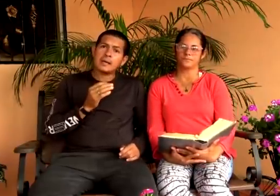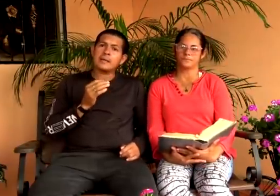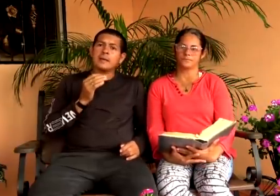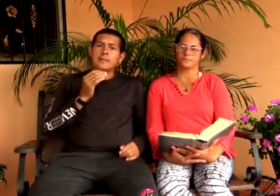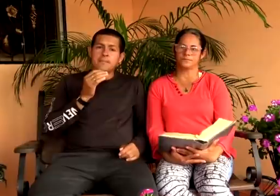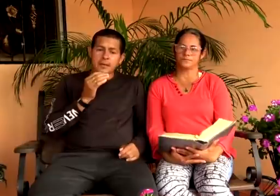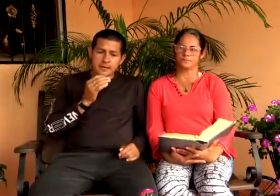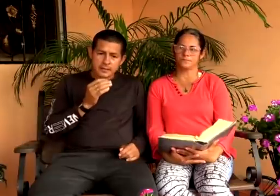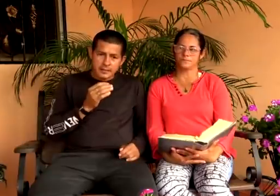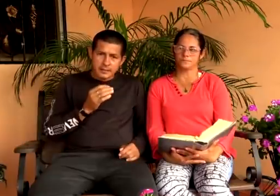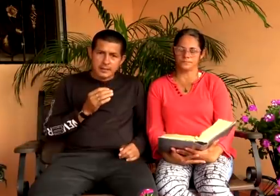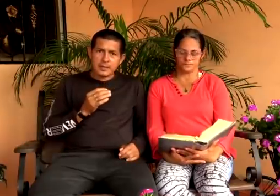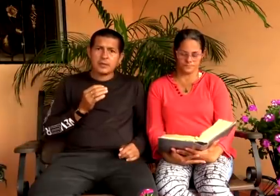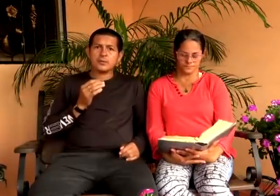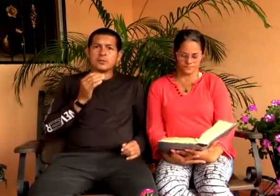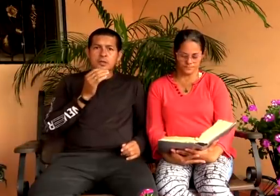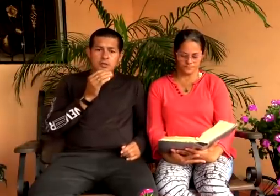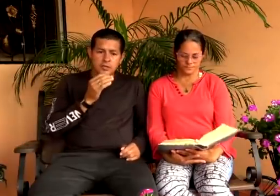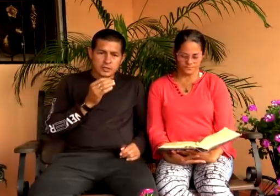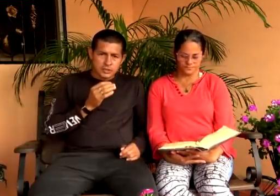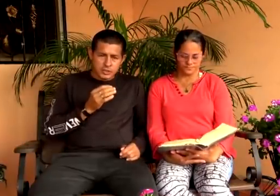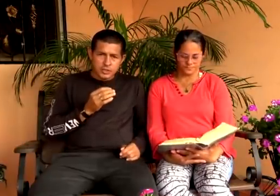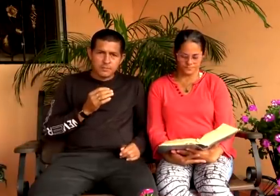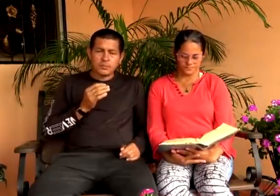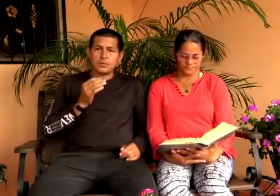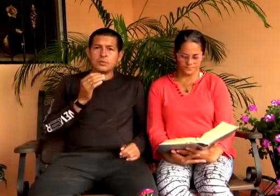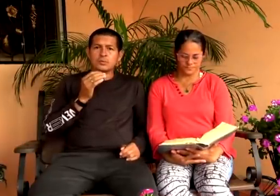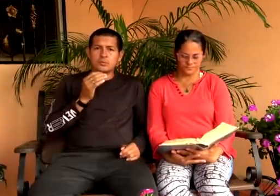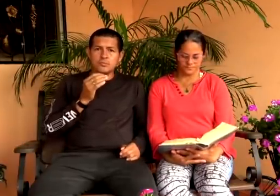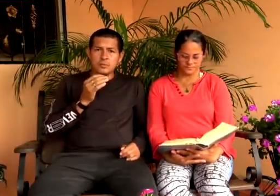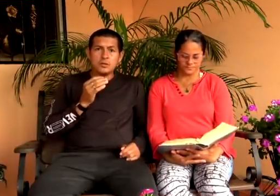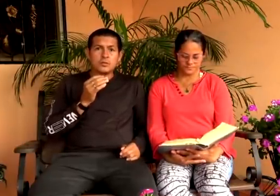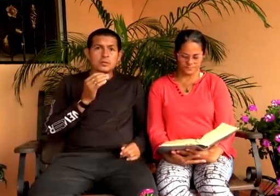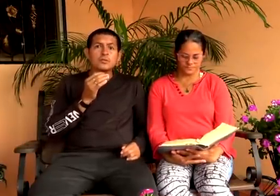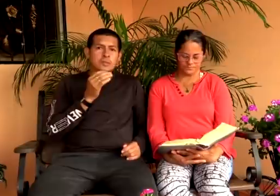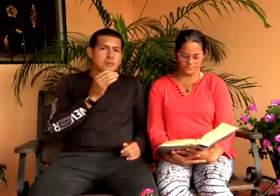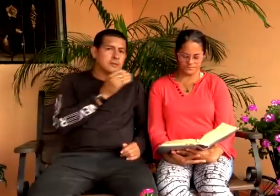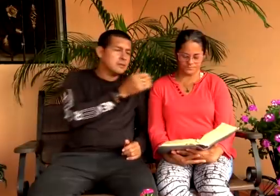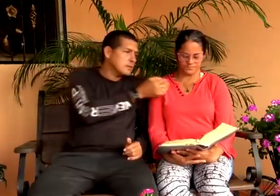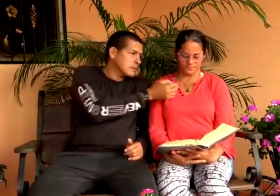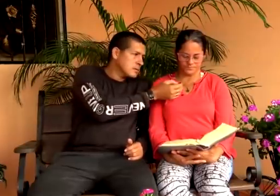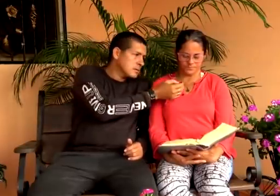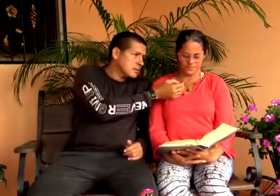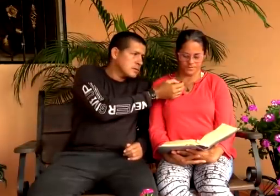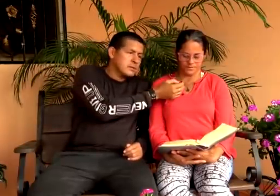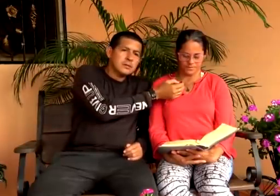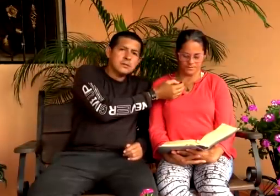serán verdaderos discípulos míos. Escuchen.